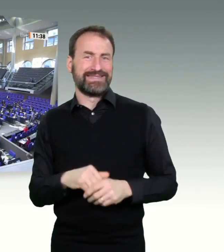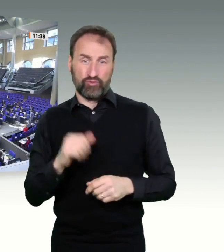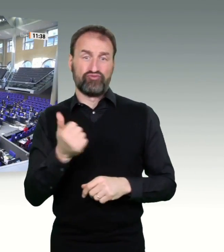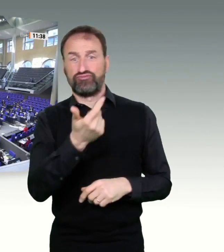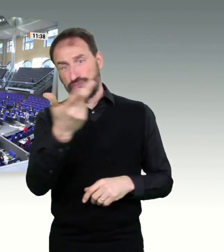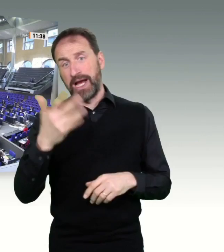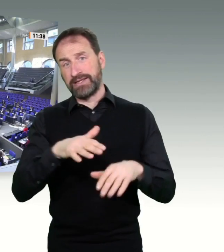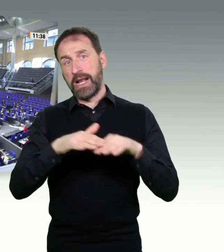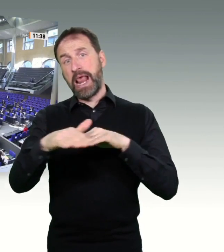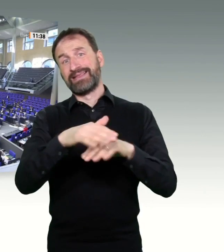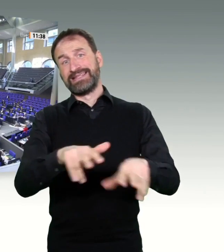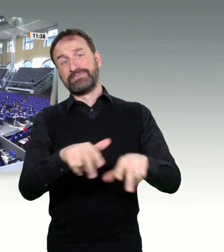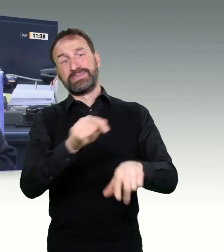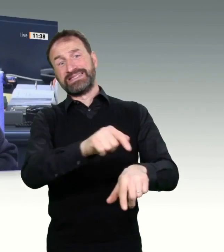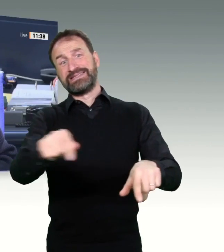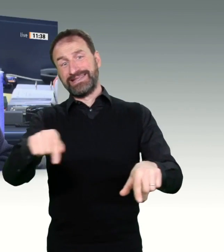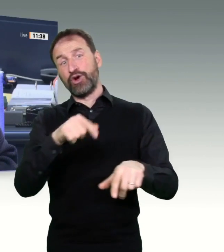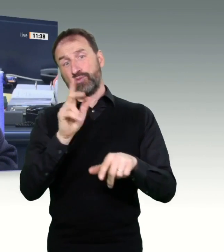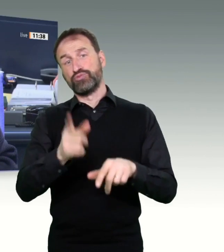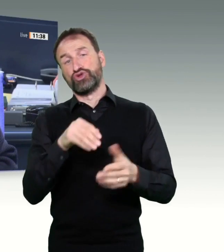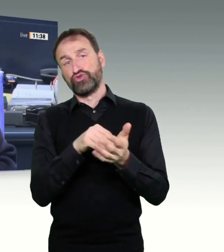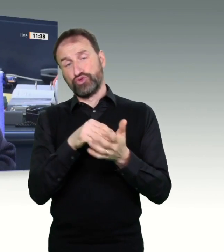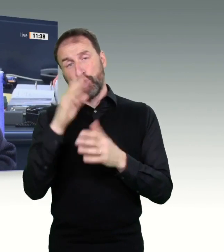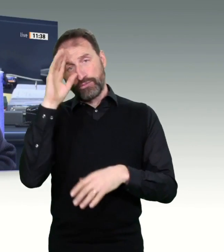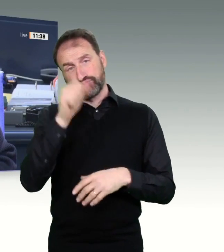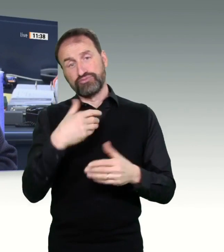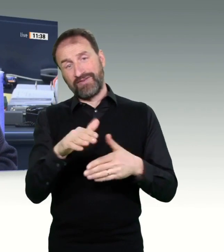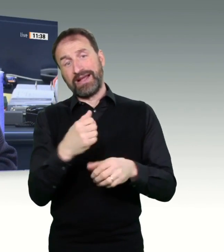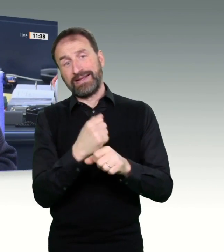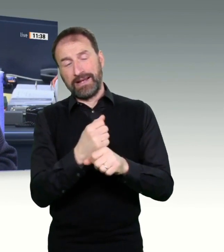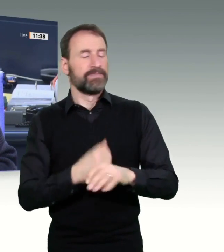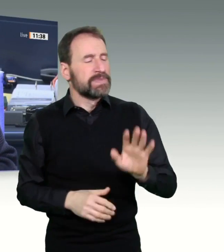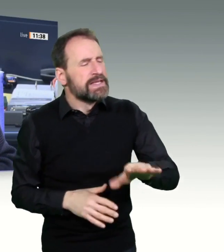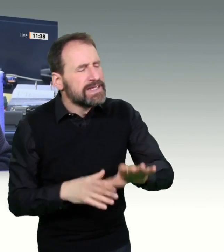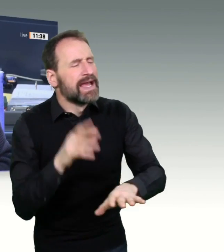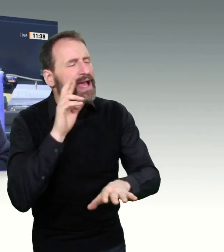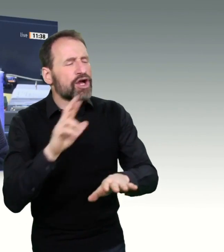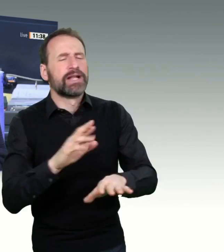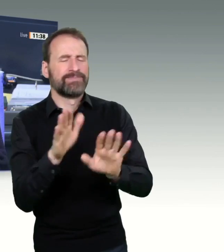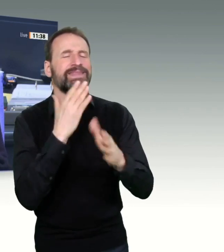Die letzte Rednerin in dieser Debatte für die CDU-CSU-Fraktion, Emy Zollner.